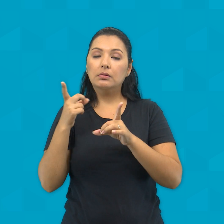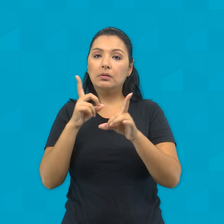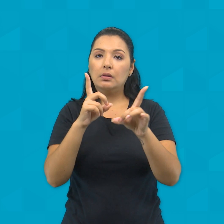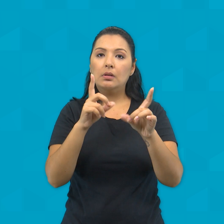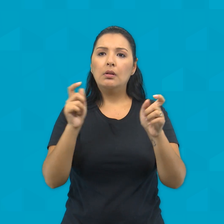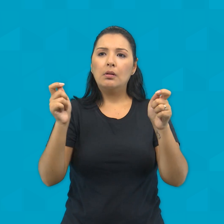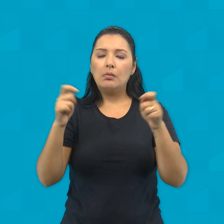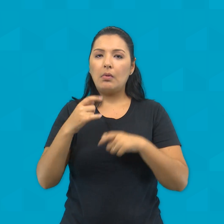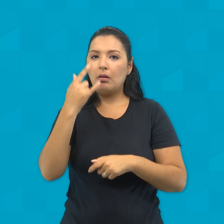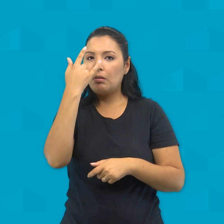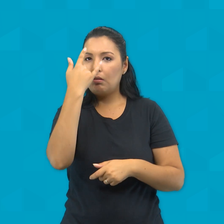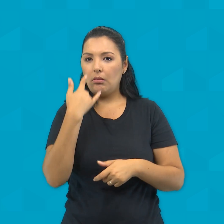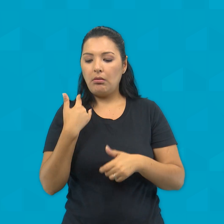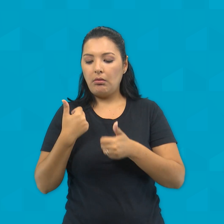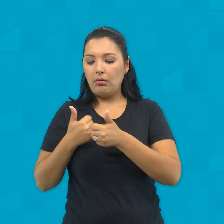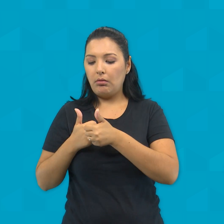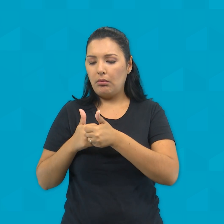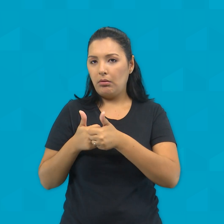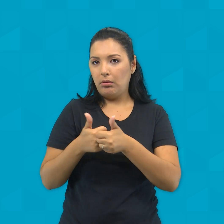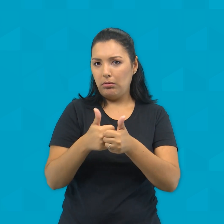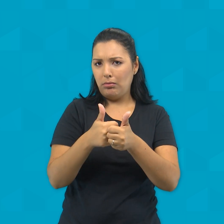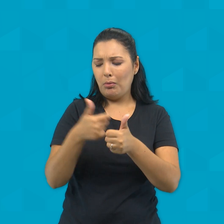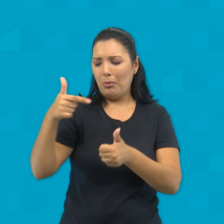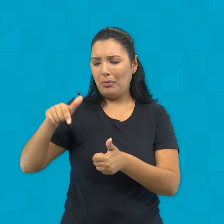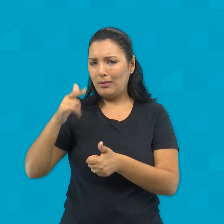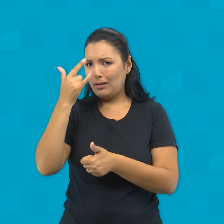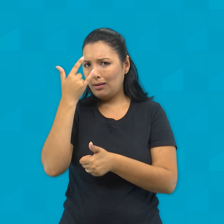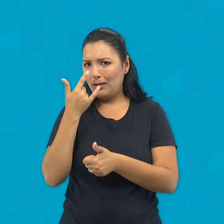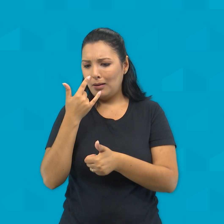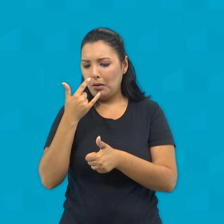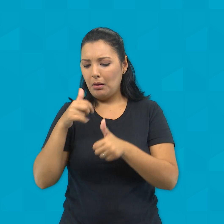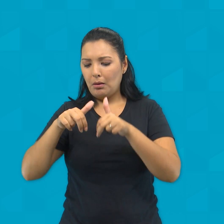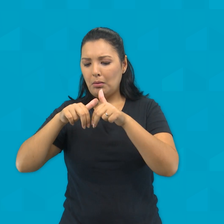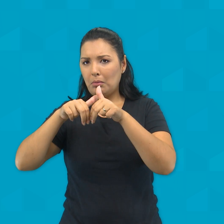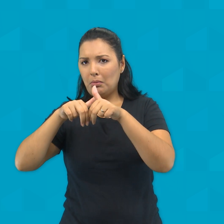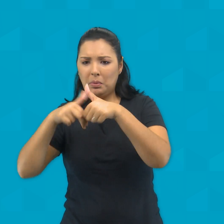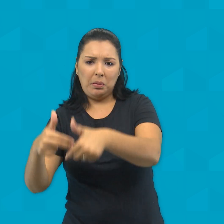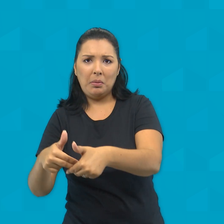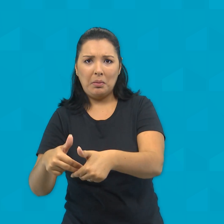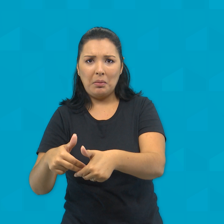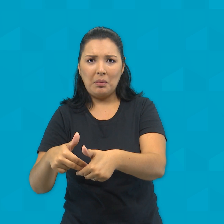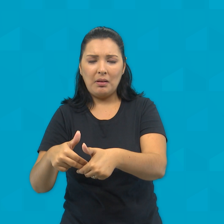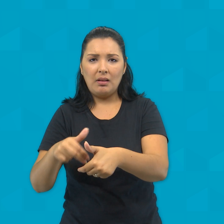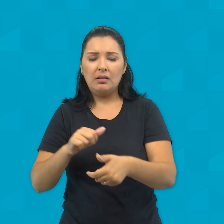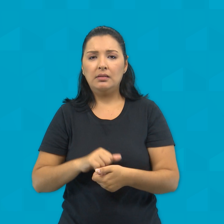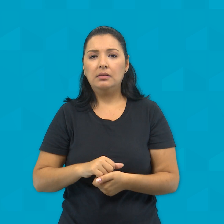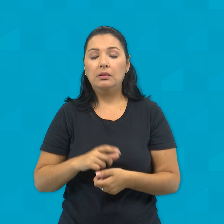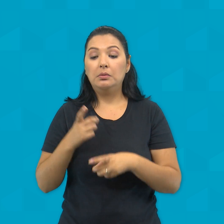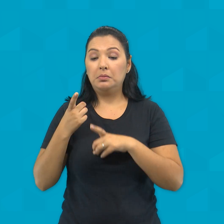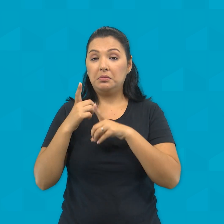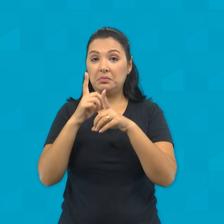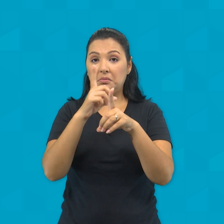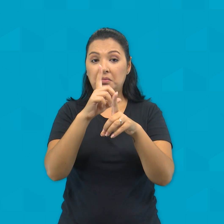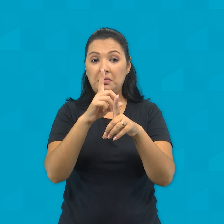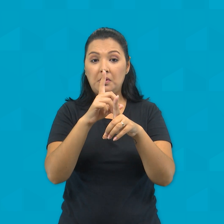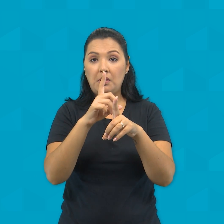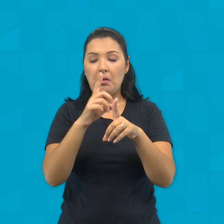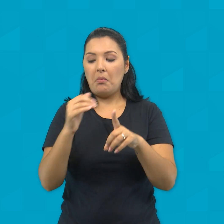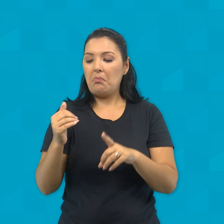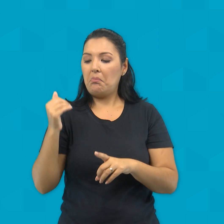cego guiar outro cego? Não cairão os dois num buraco? Um discípulo não é maior do que um mestre.